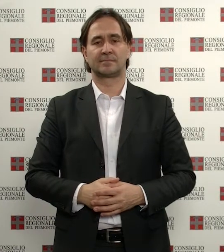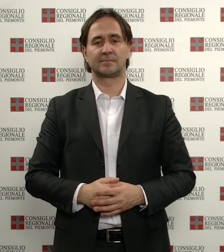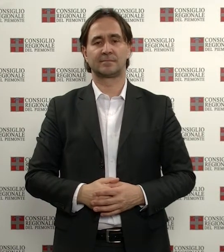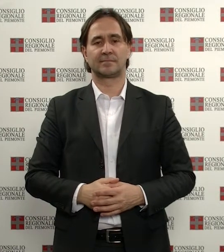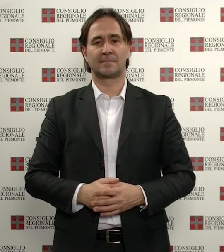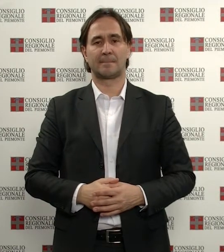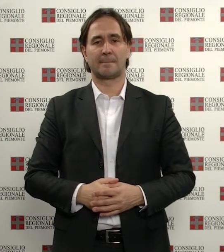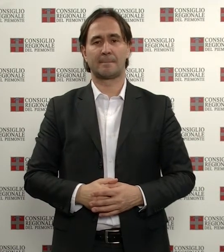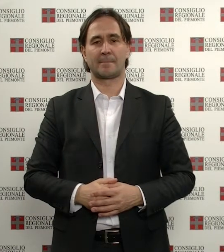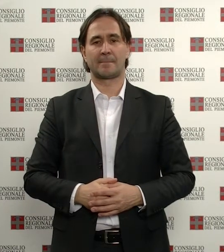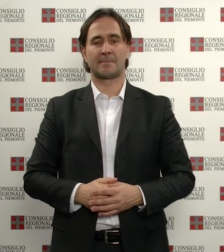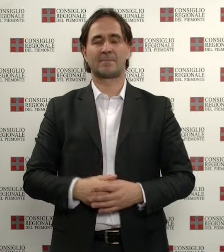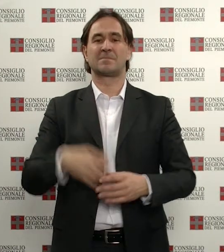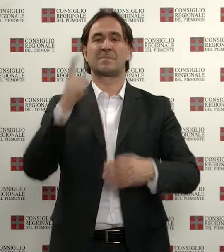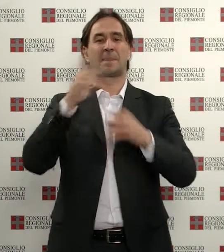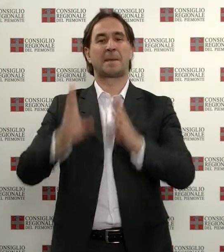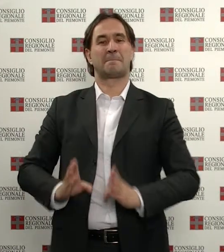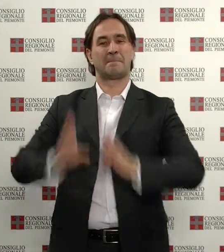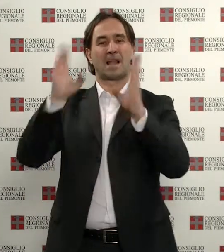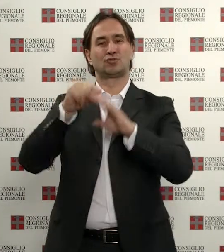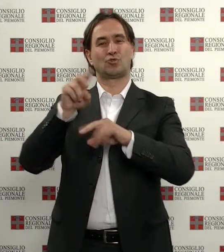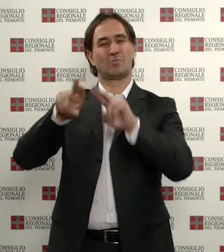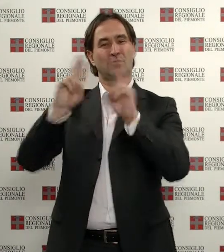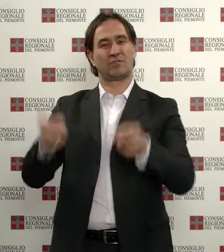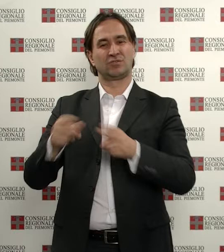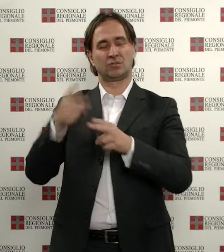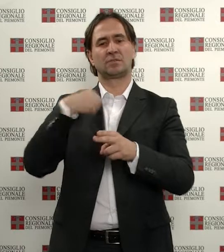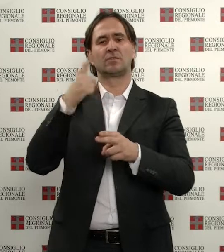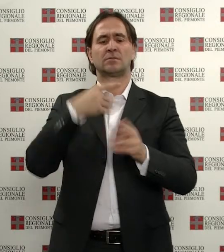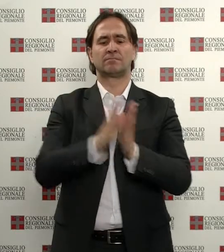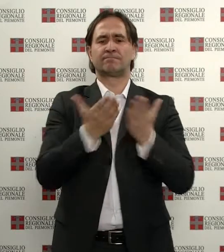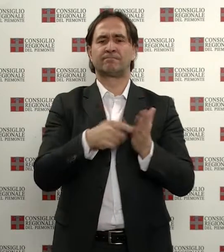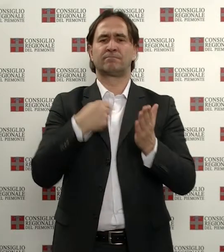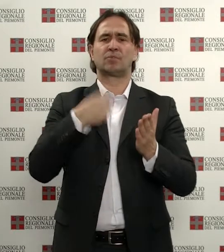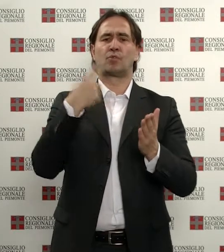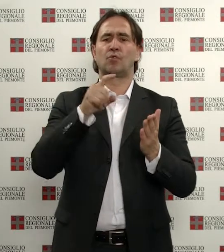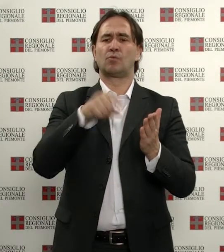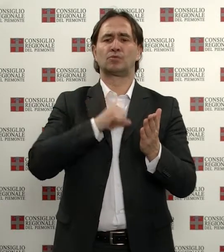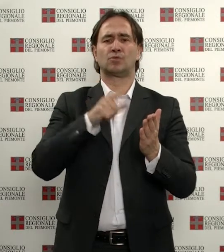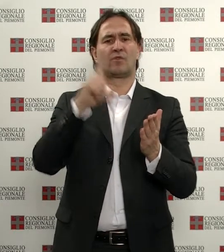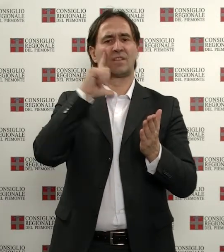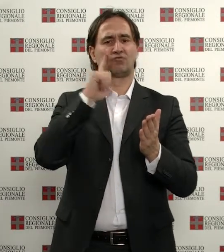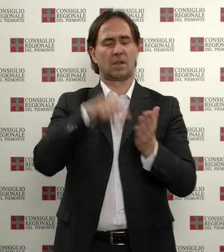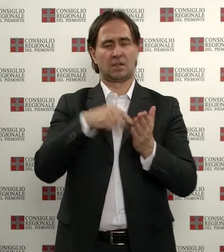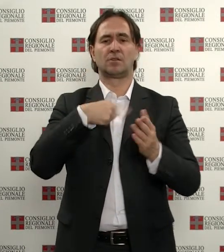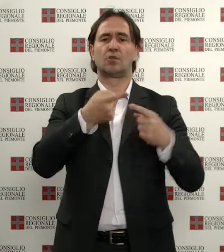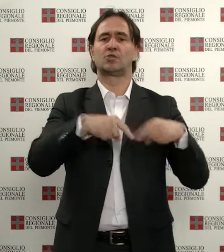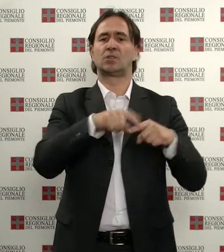presentato nel Palazzo della Provincia il volume Comuni della provincia di Vercelli, curato dal Consiglio regionale. La pubblicazione